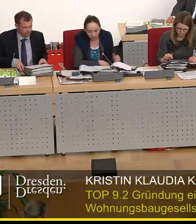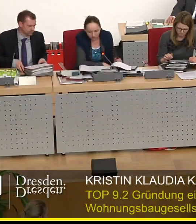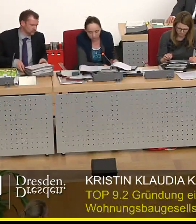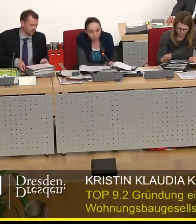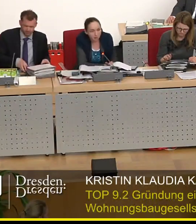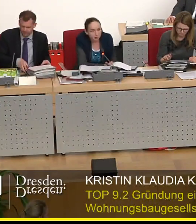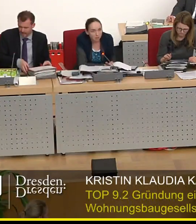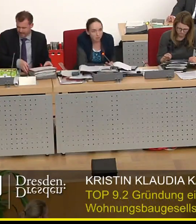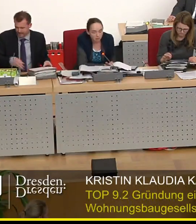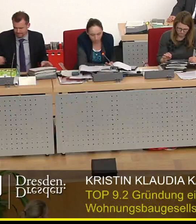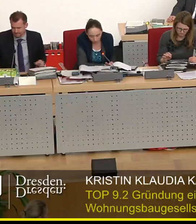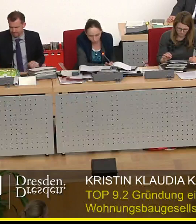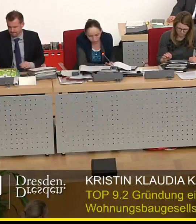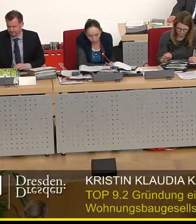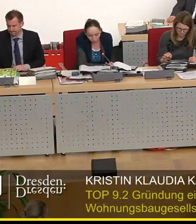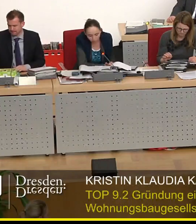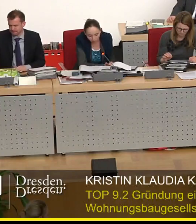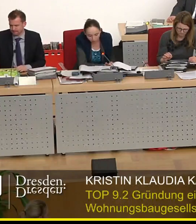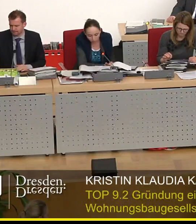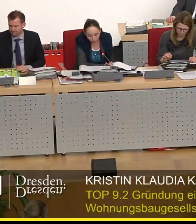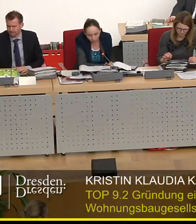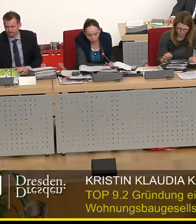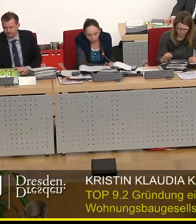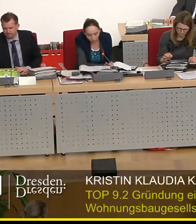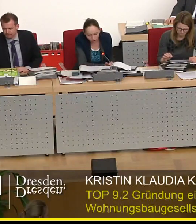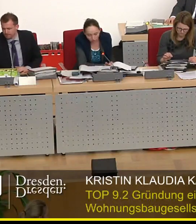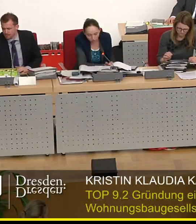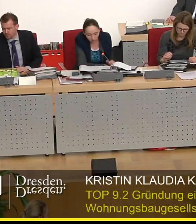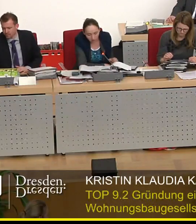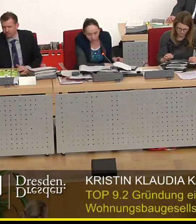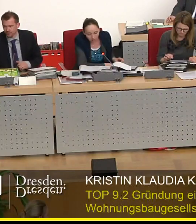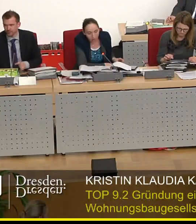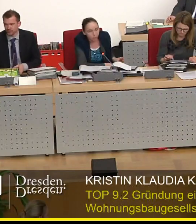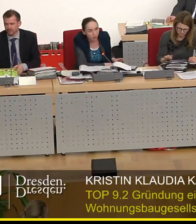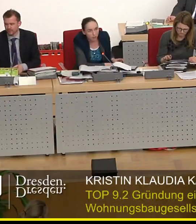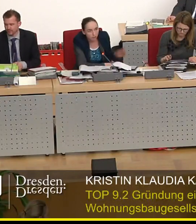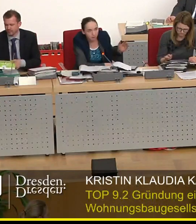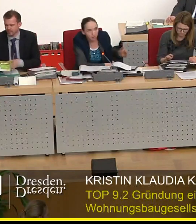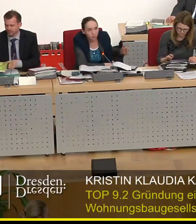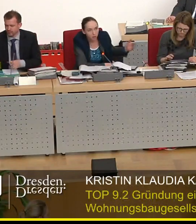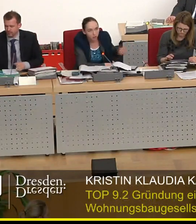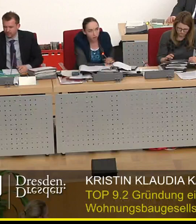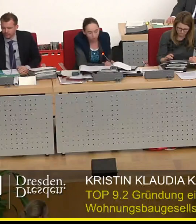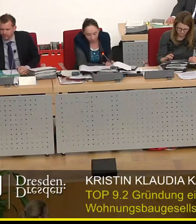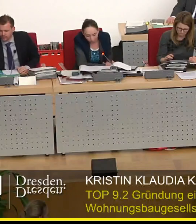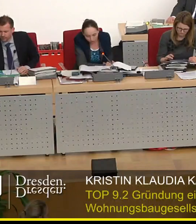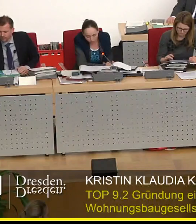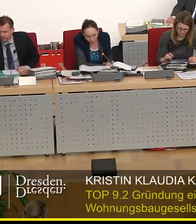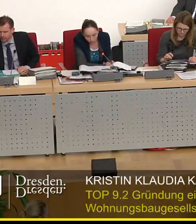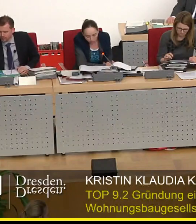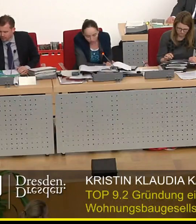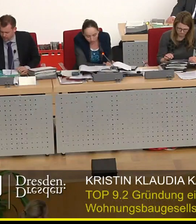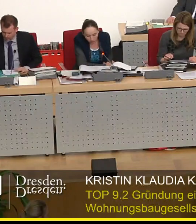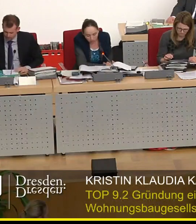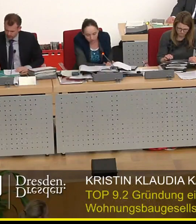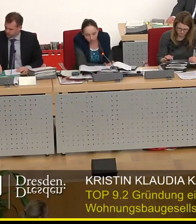Gemeinsamkeiten sind die Steuerung und die Einflussnahme durch die Stadt. In beiden Fällen, GmbH wie auch GmbH